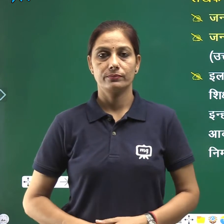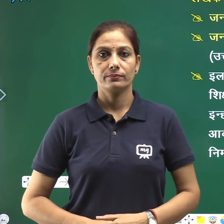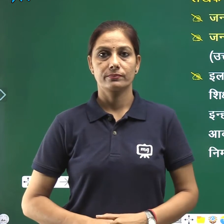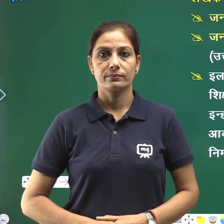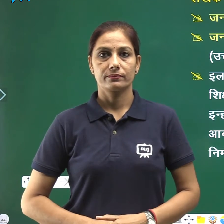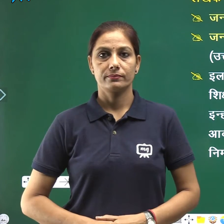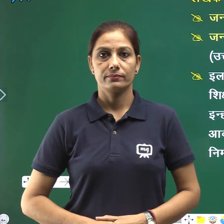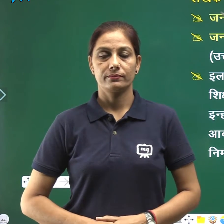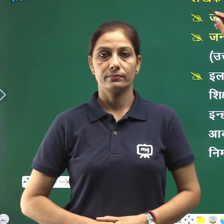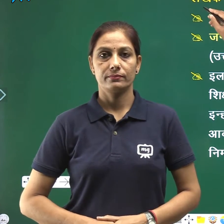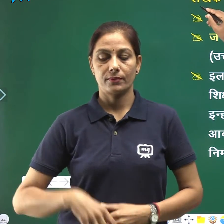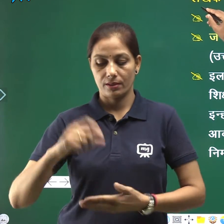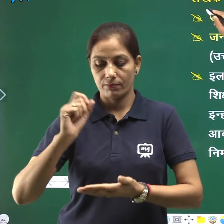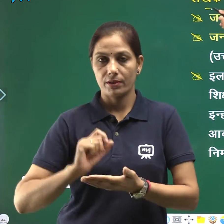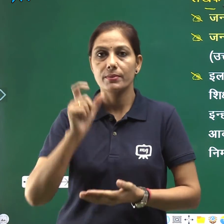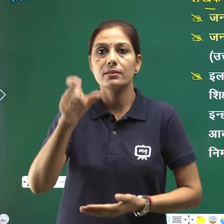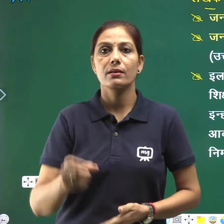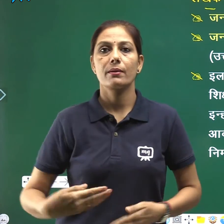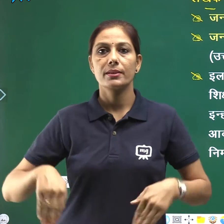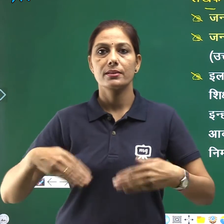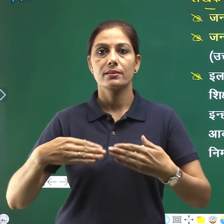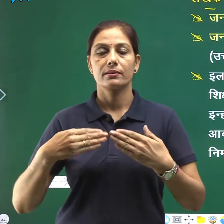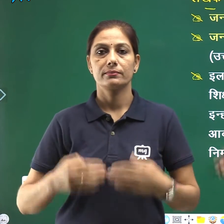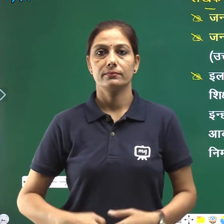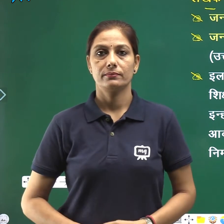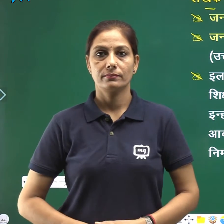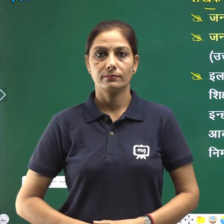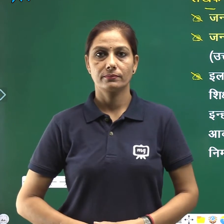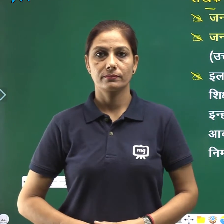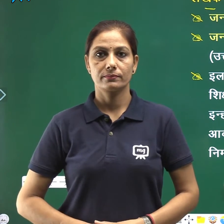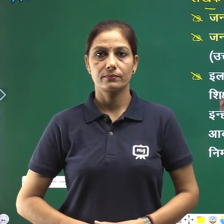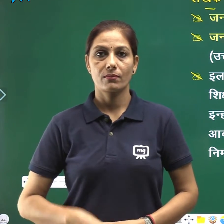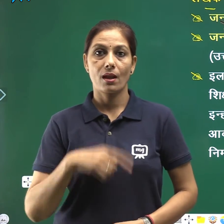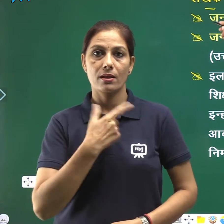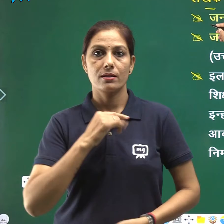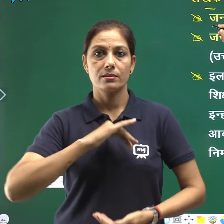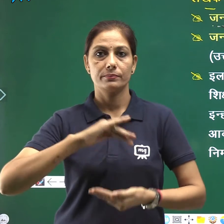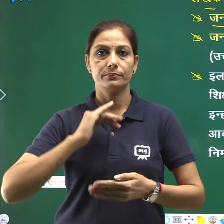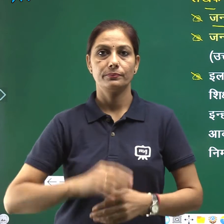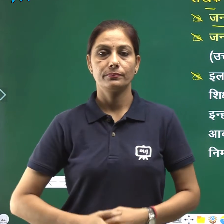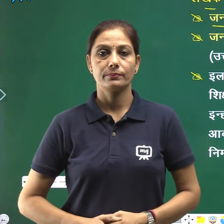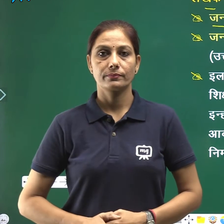लेखक परिचे इनका जन्म